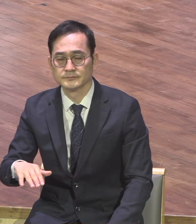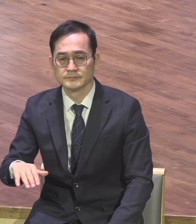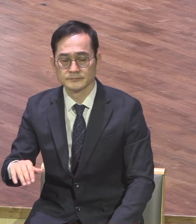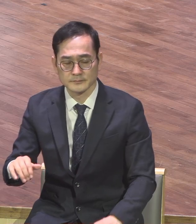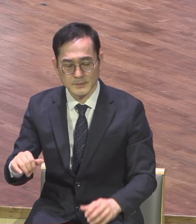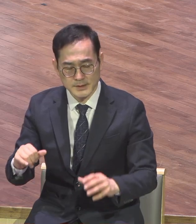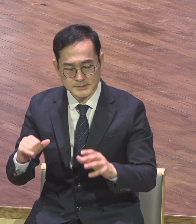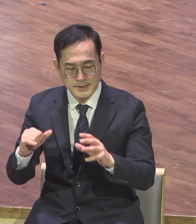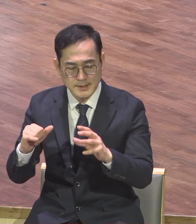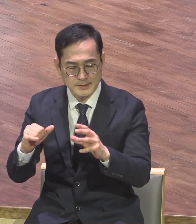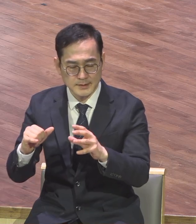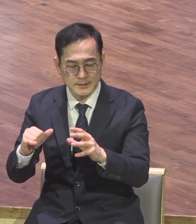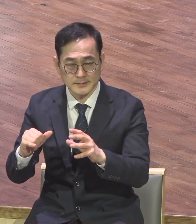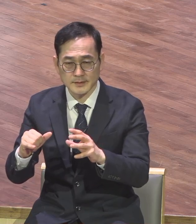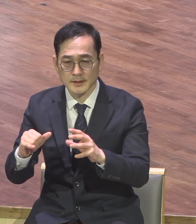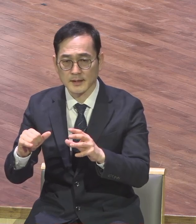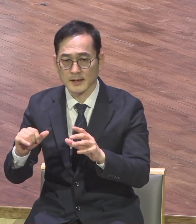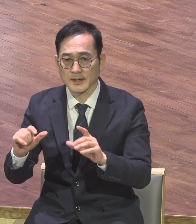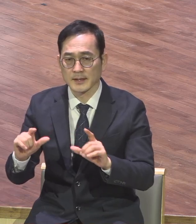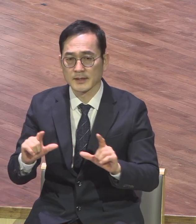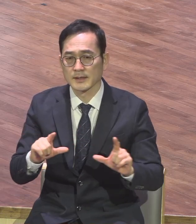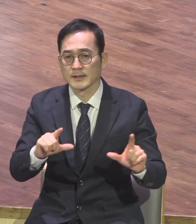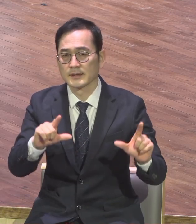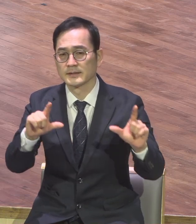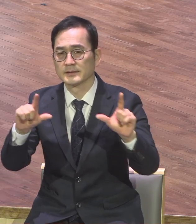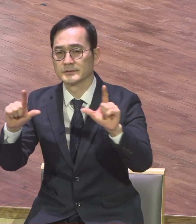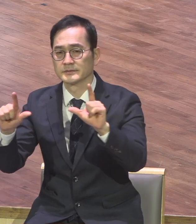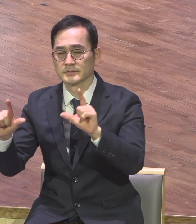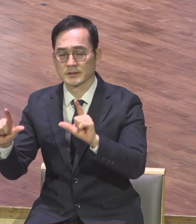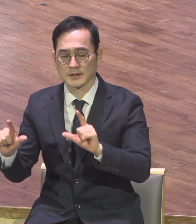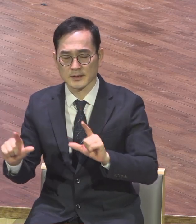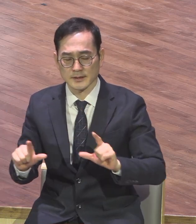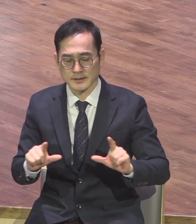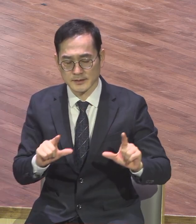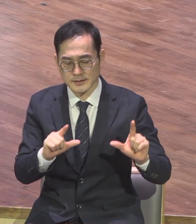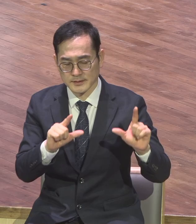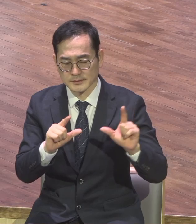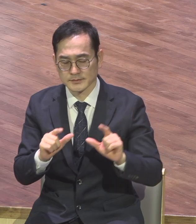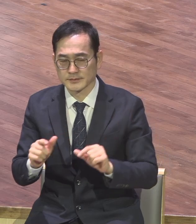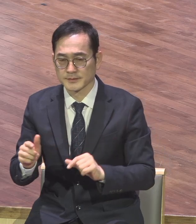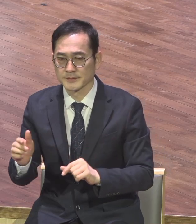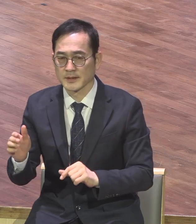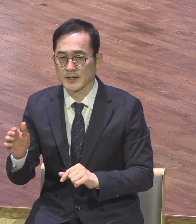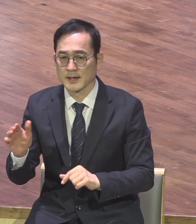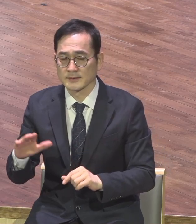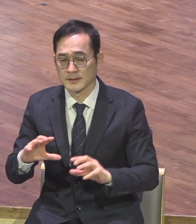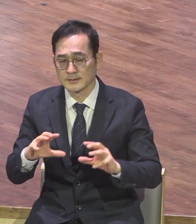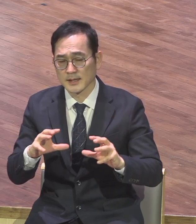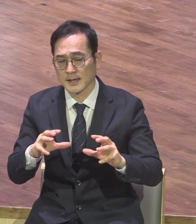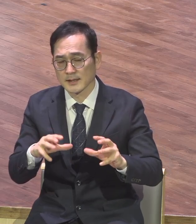세상에 살지오 세상에 흐르지